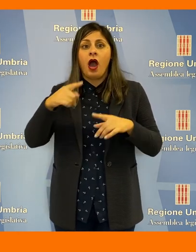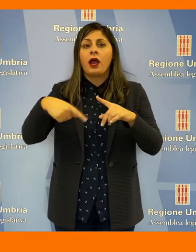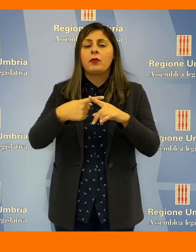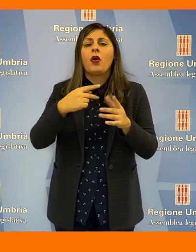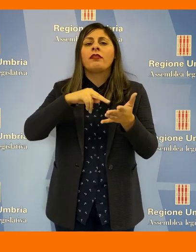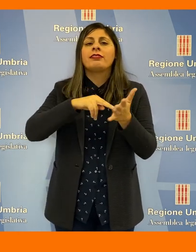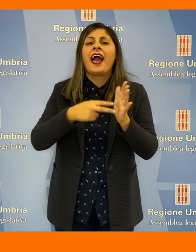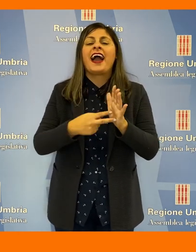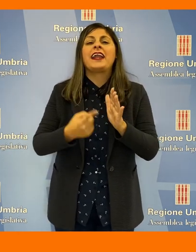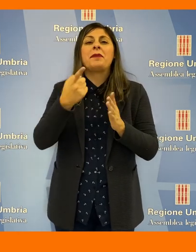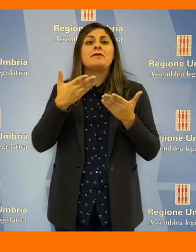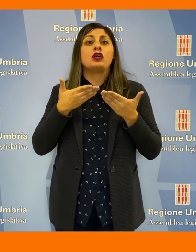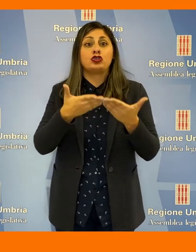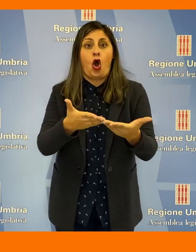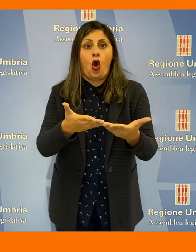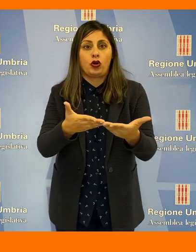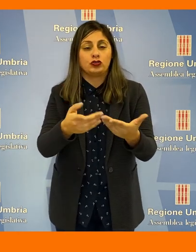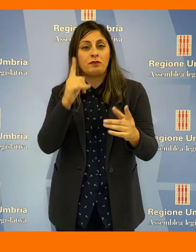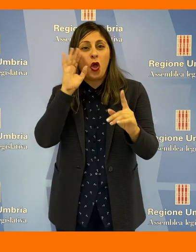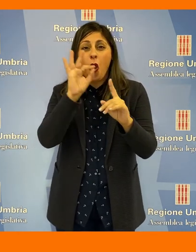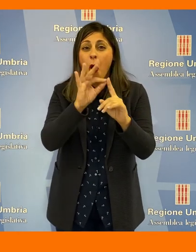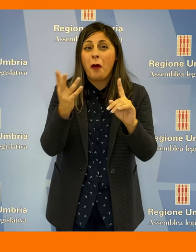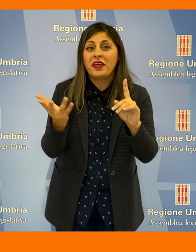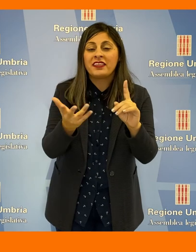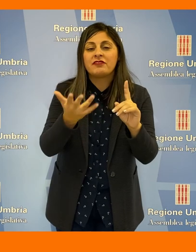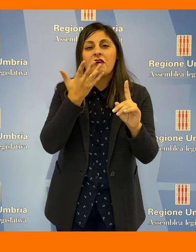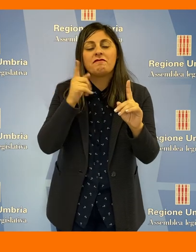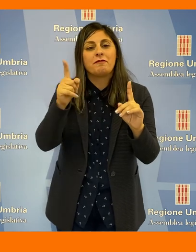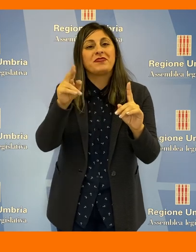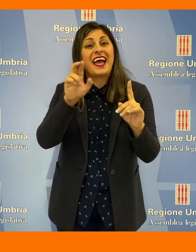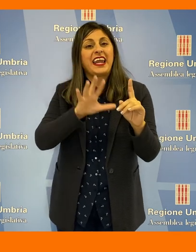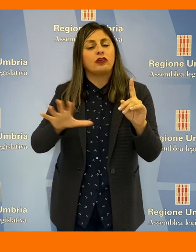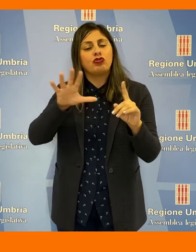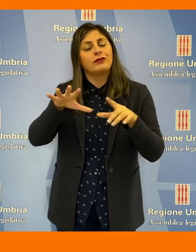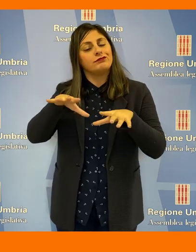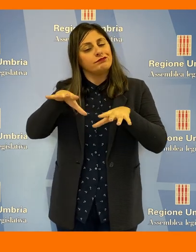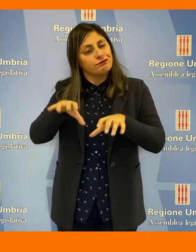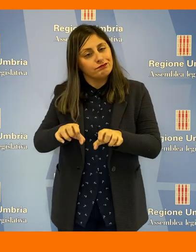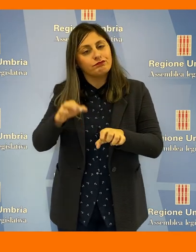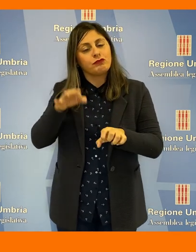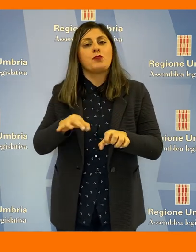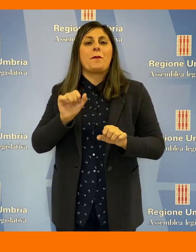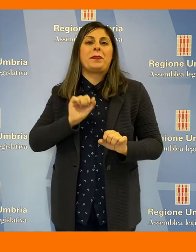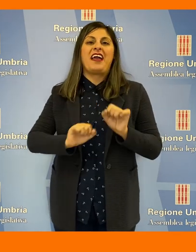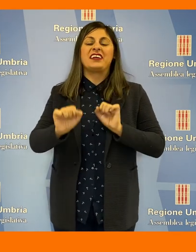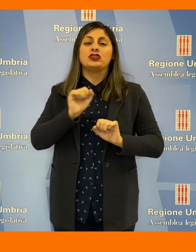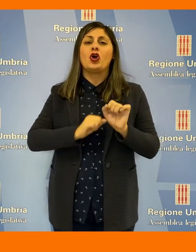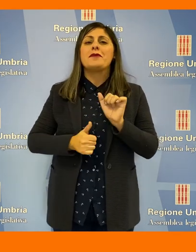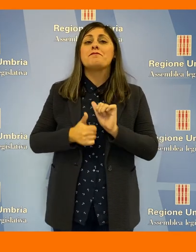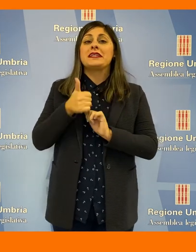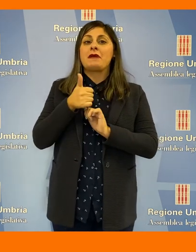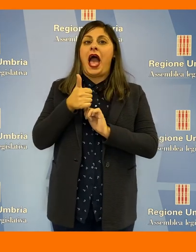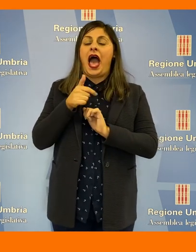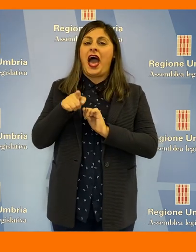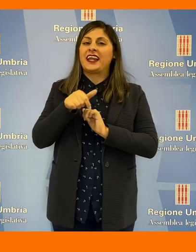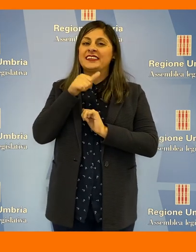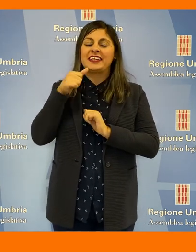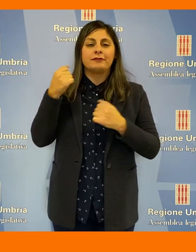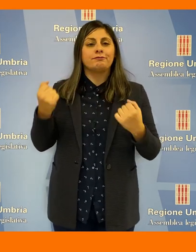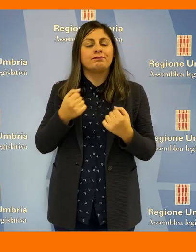primo soccorso. L'obiettivo è quello di impegnare la Regione nell'ambito della prevenzione primaria a promuovere la massima